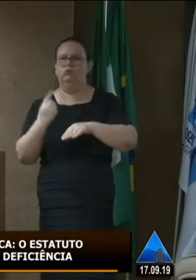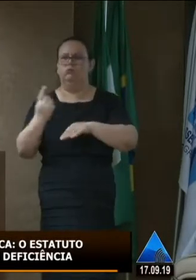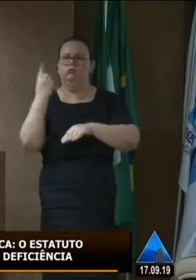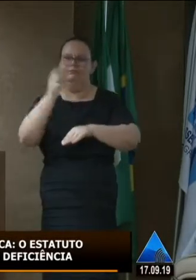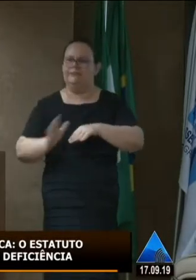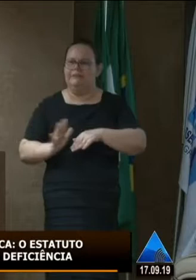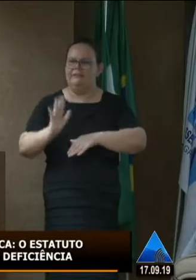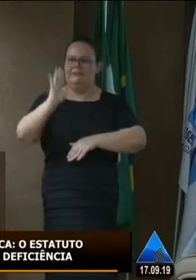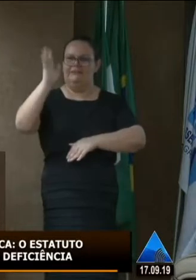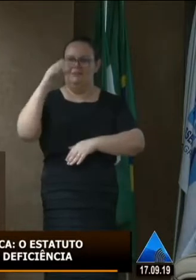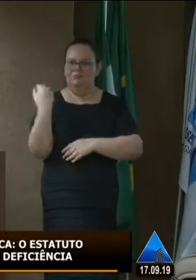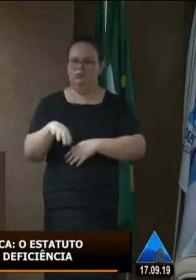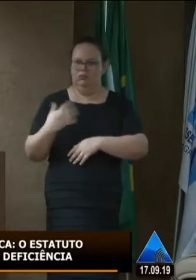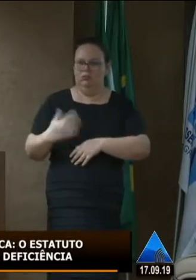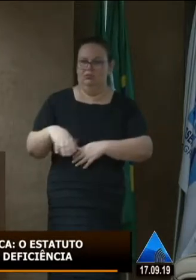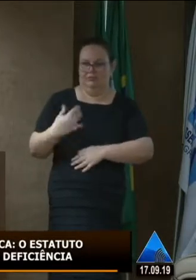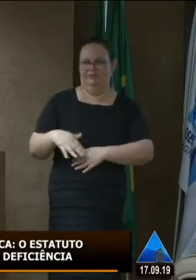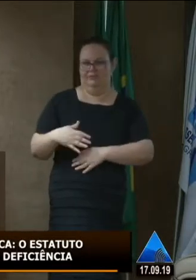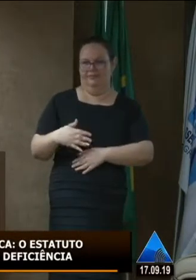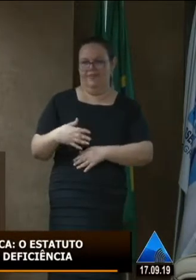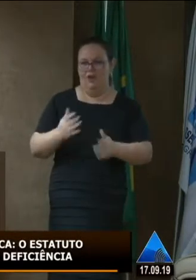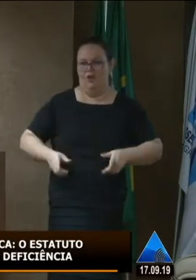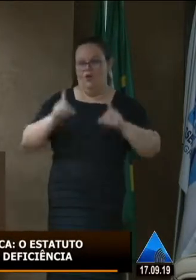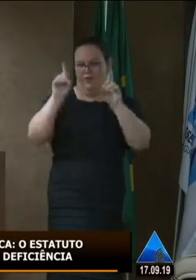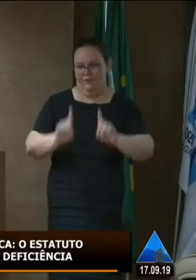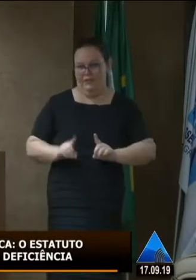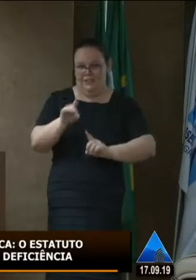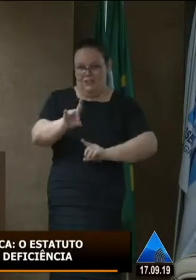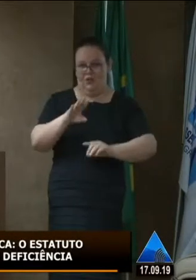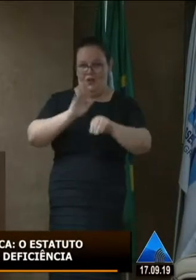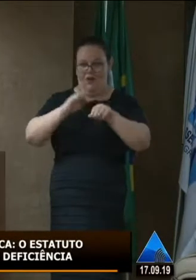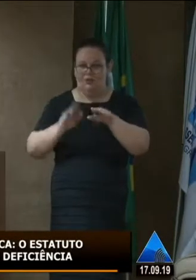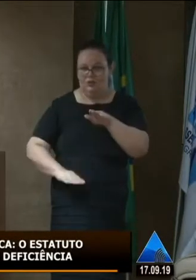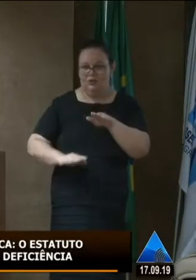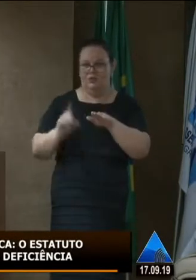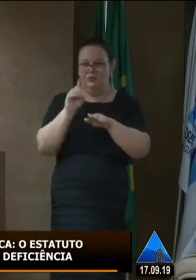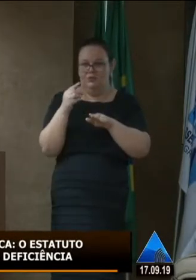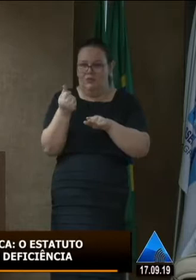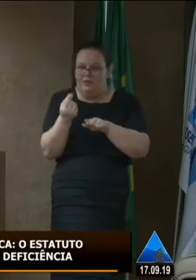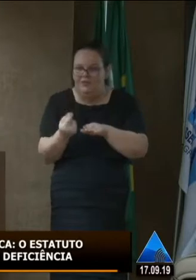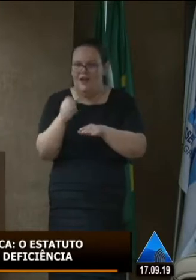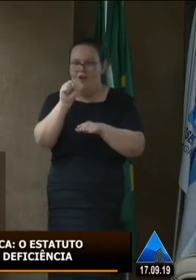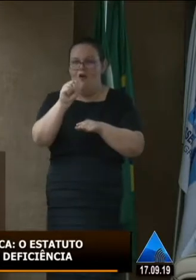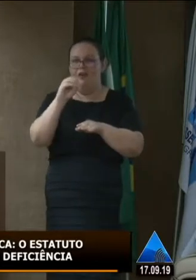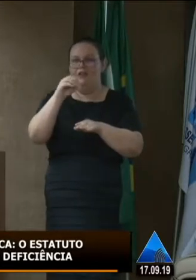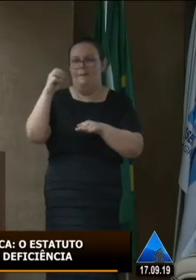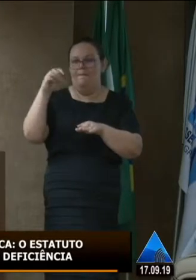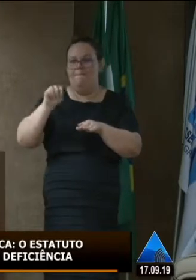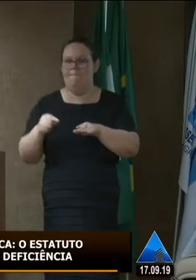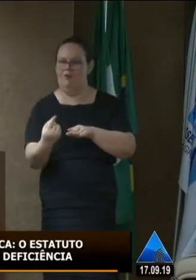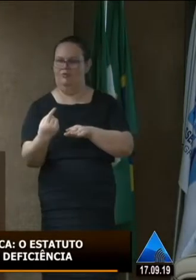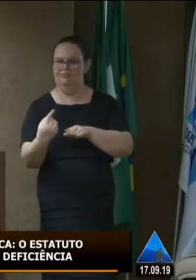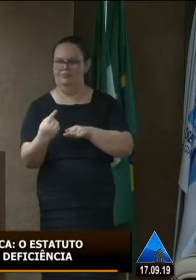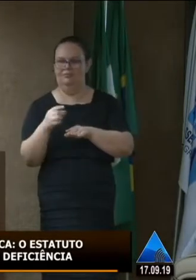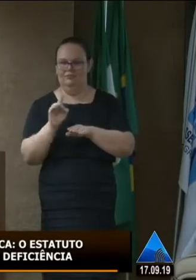do desconto até um carro de 80 mil se passou de 80 mil a pessoa deixou de ser cadeirante ele já não tem mais